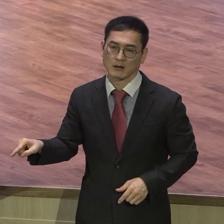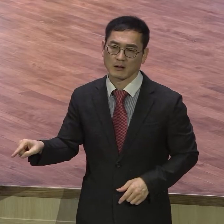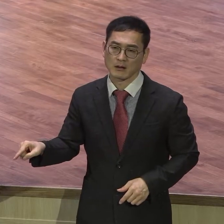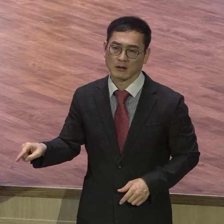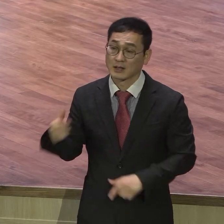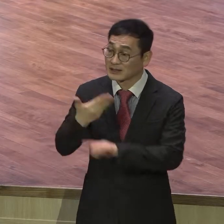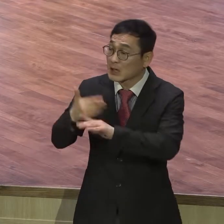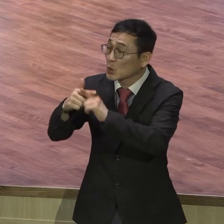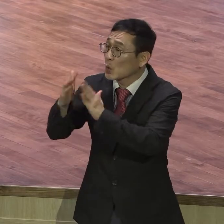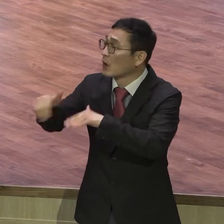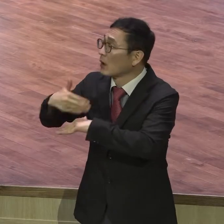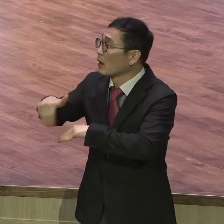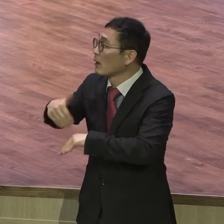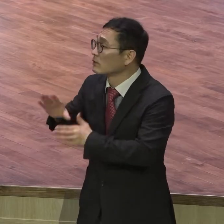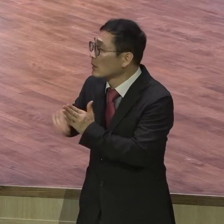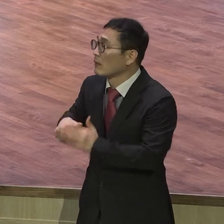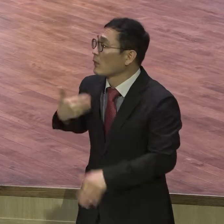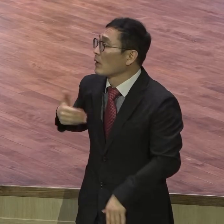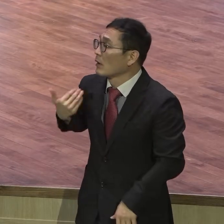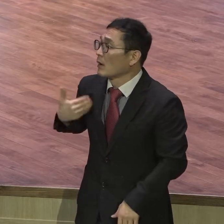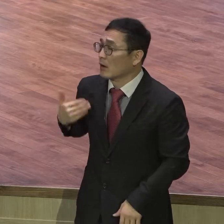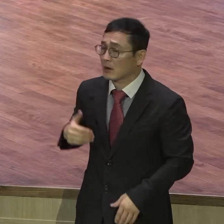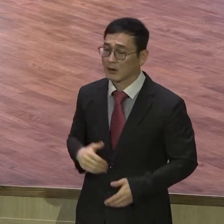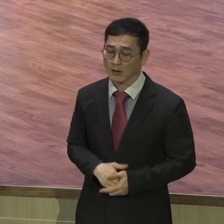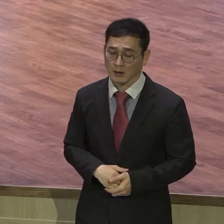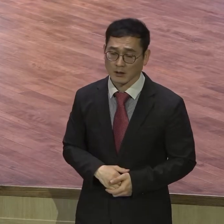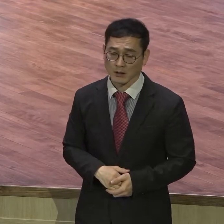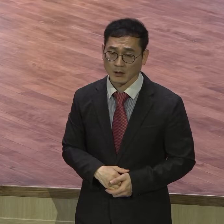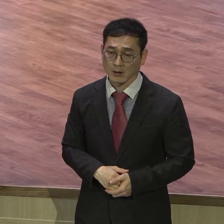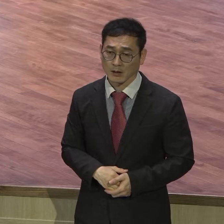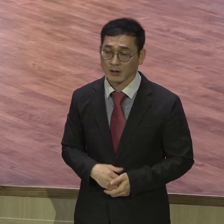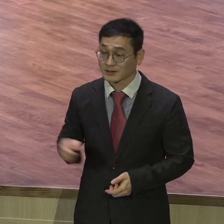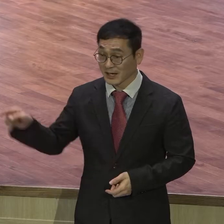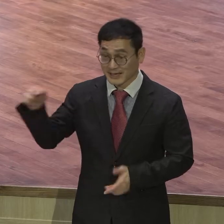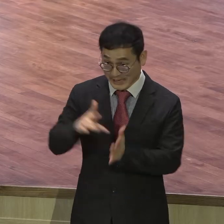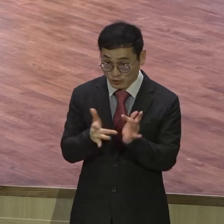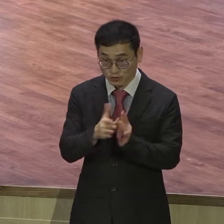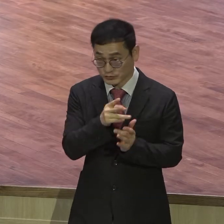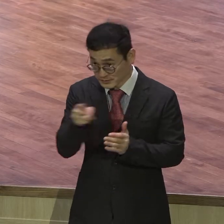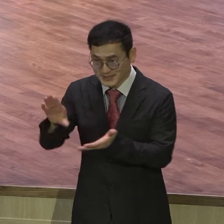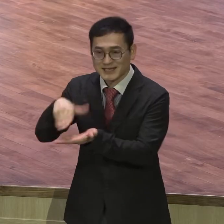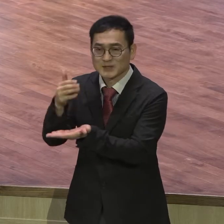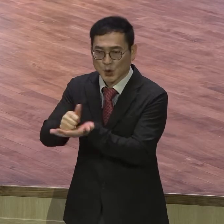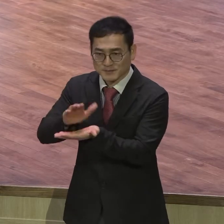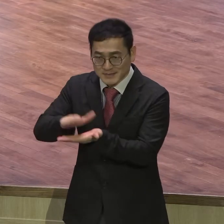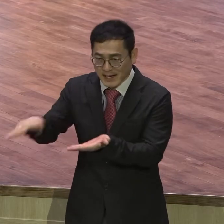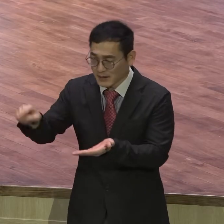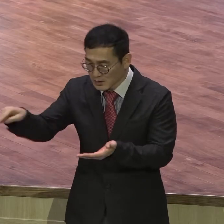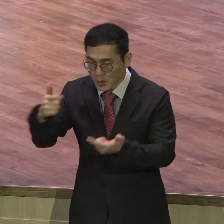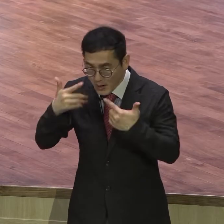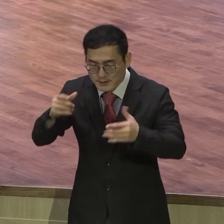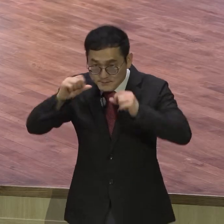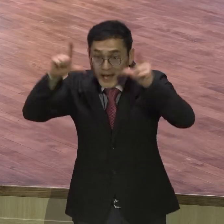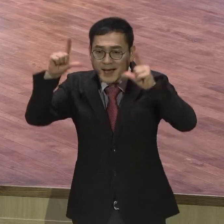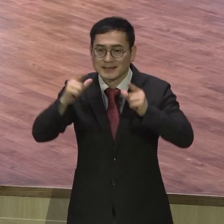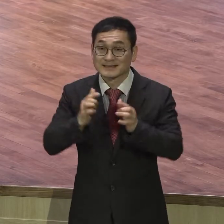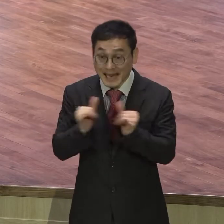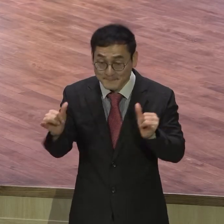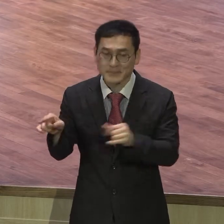받고 충격받았다 그 사람은 확실하게 제자입니다 예수가 그리스도한 사실을 체험했다 거기서